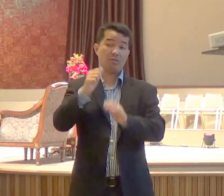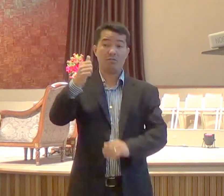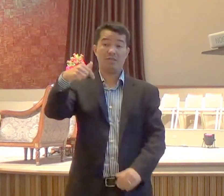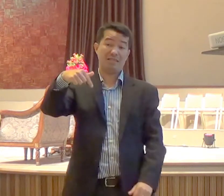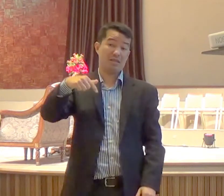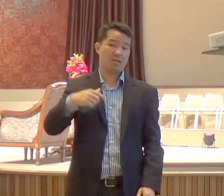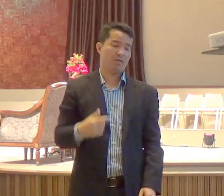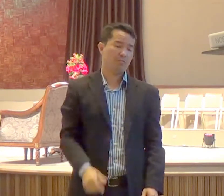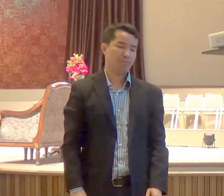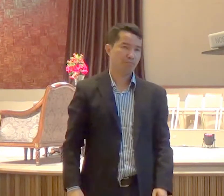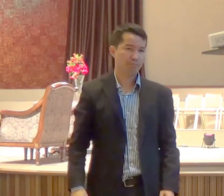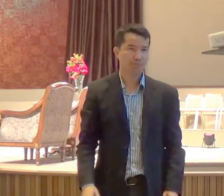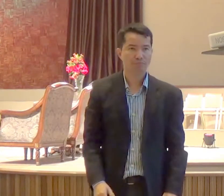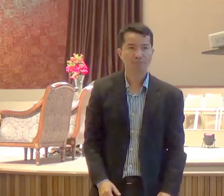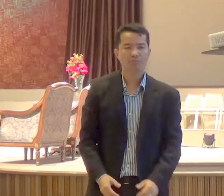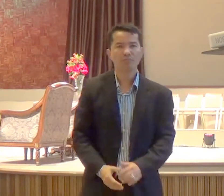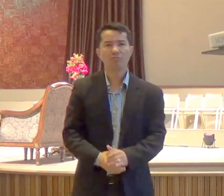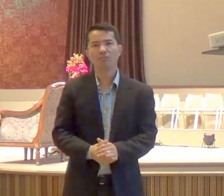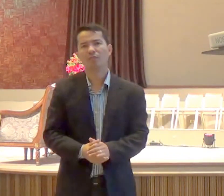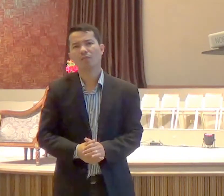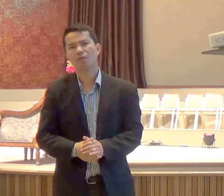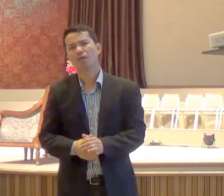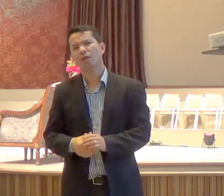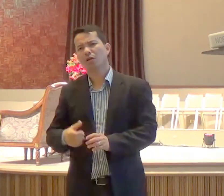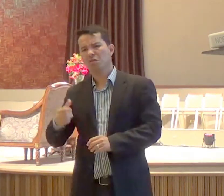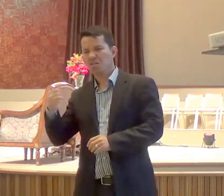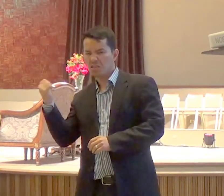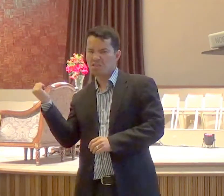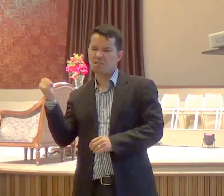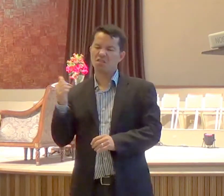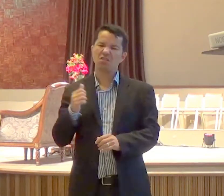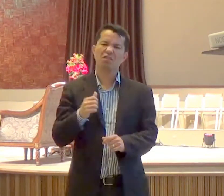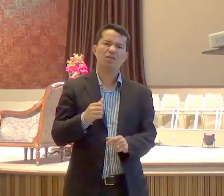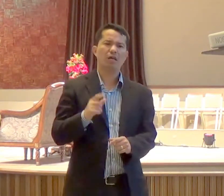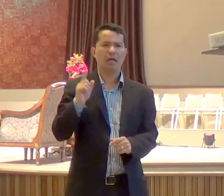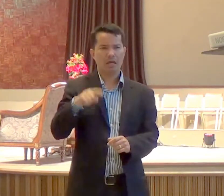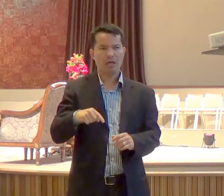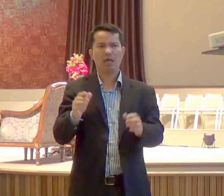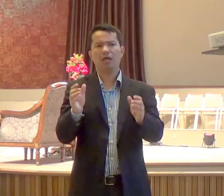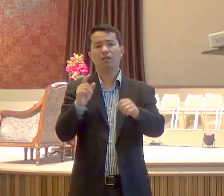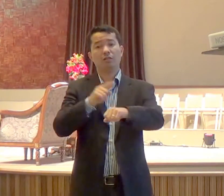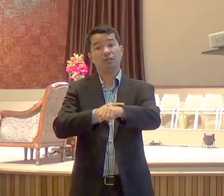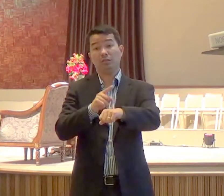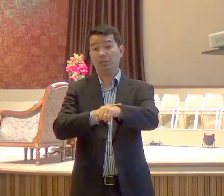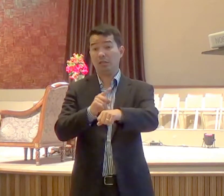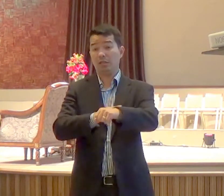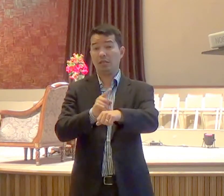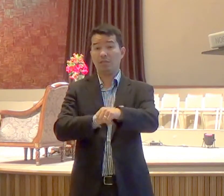era um homem que fazia parte de um tempo chamado da Contra-Reforma,